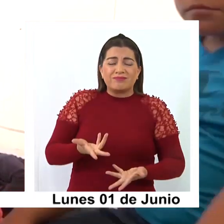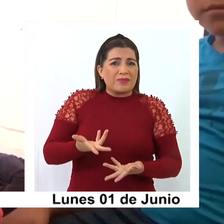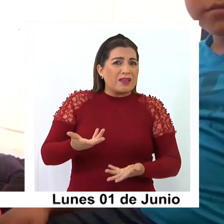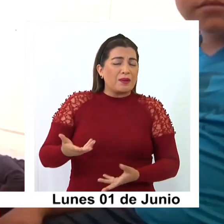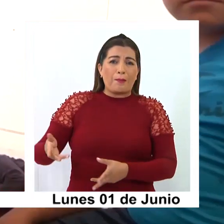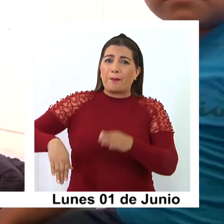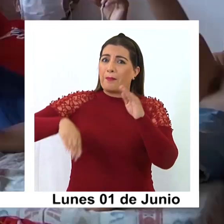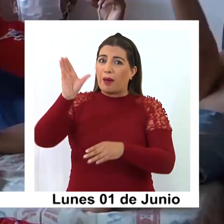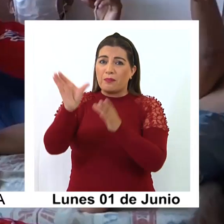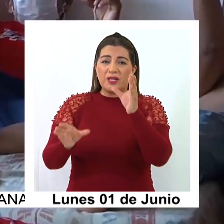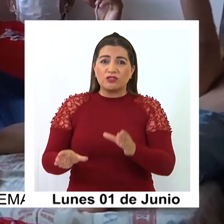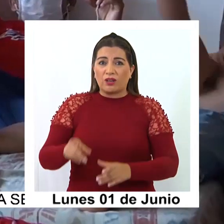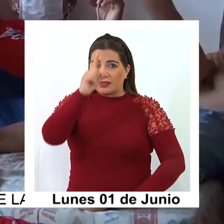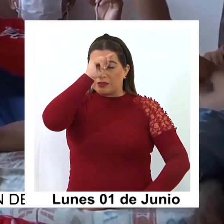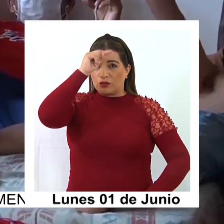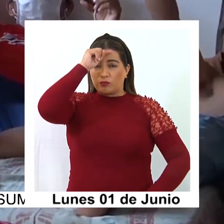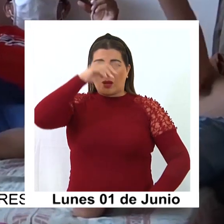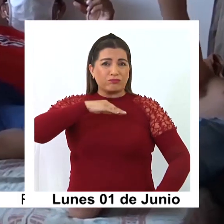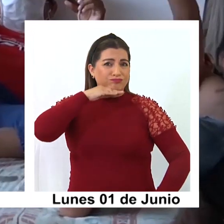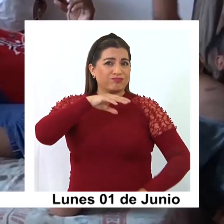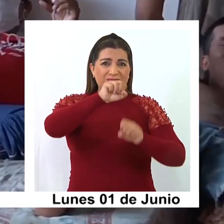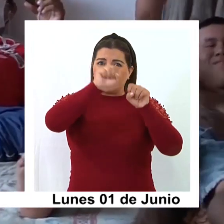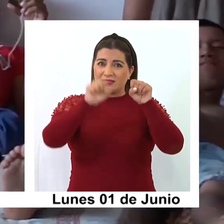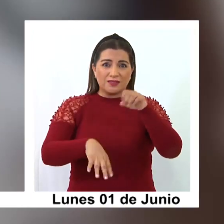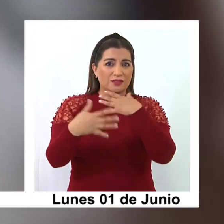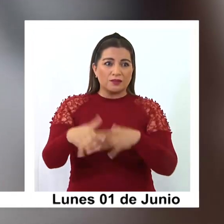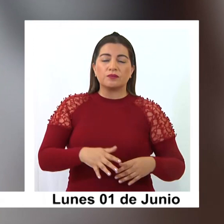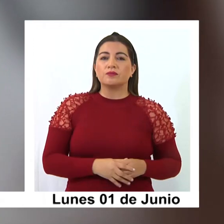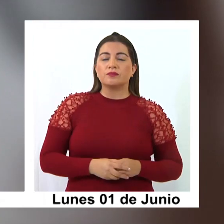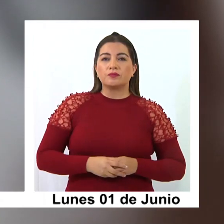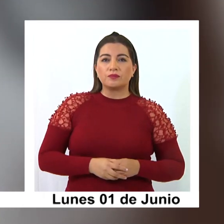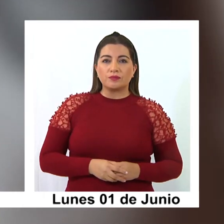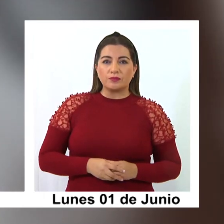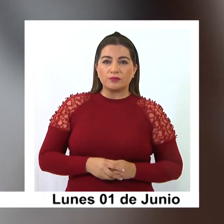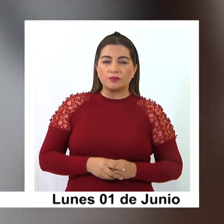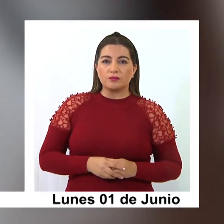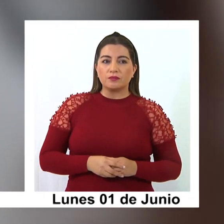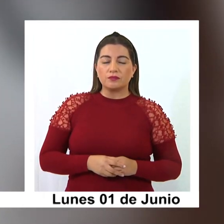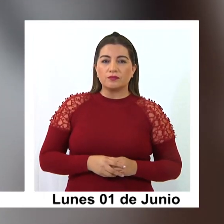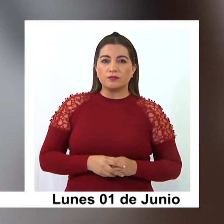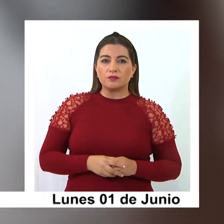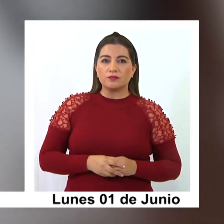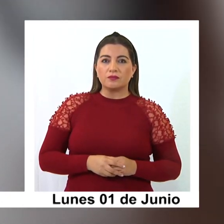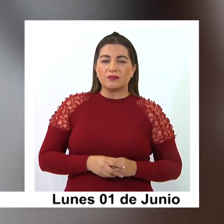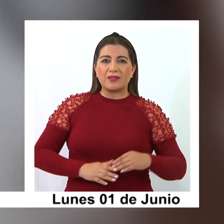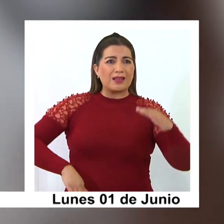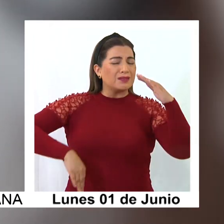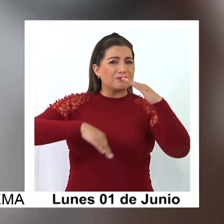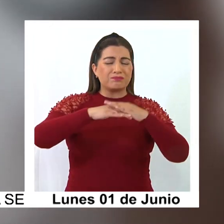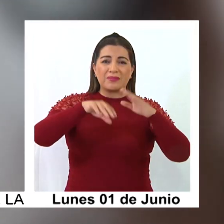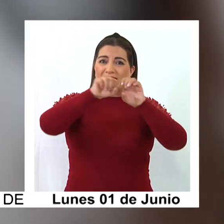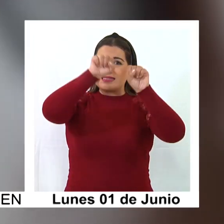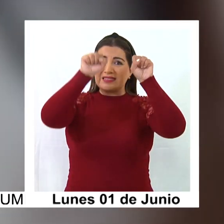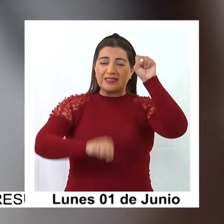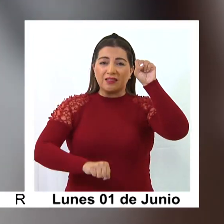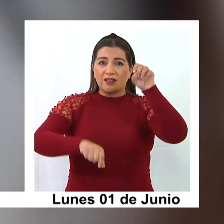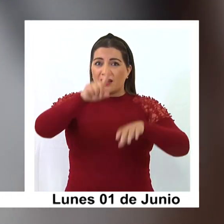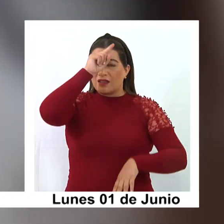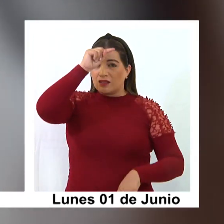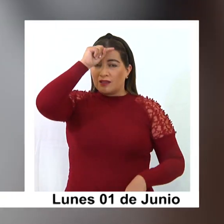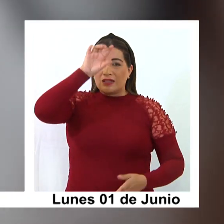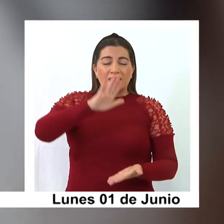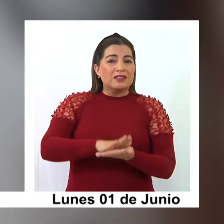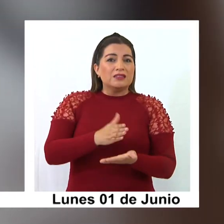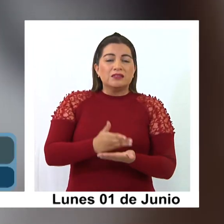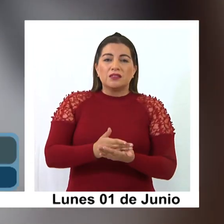personas porque el sistema de salud está colapsado. Ya nuestro nivel de saturación de nuestro sistema